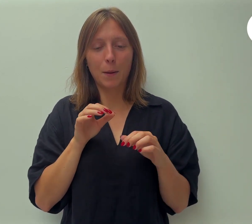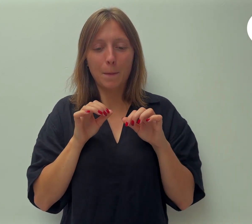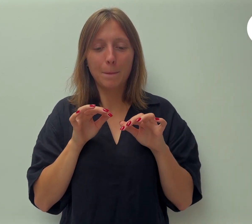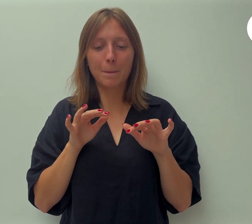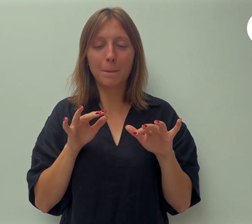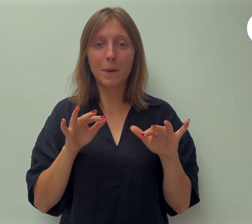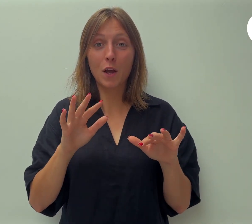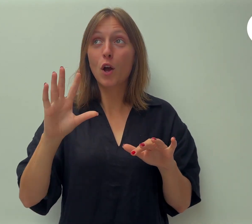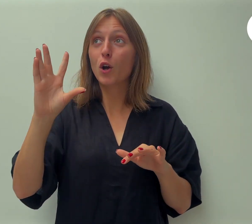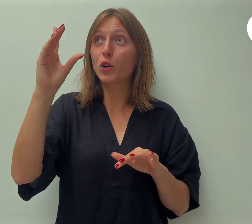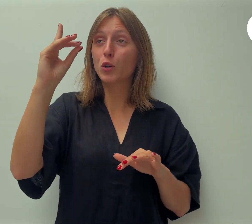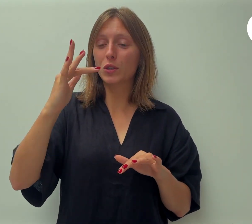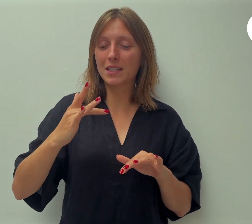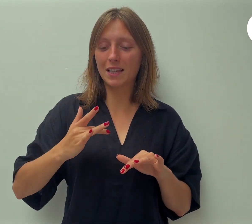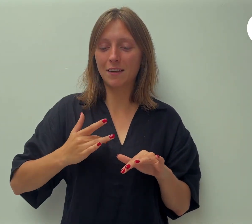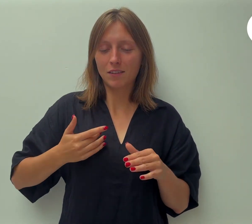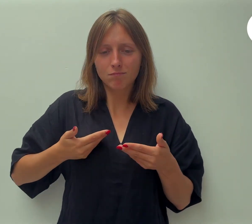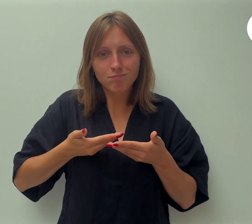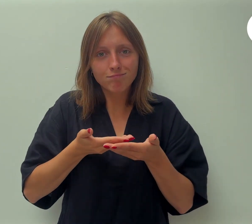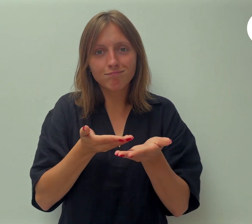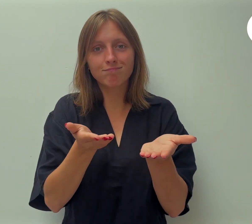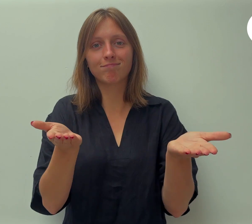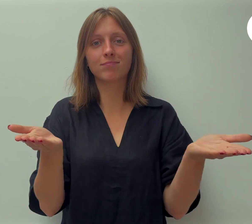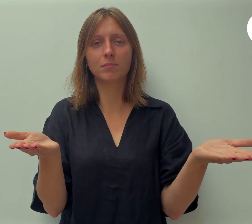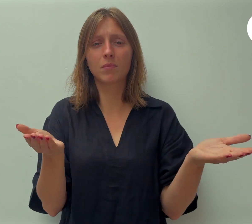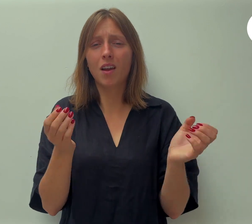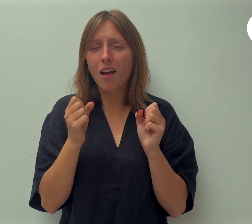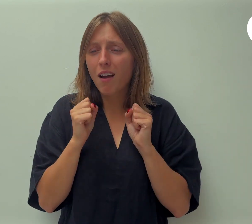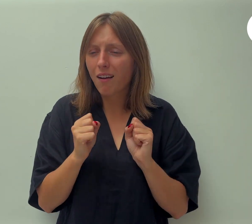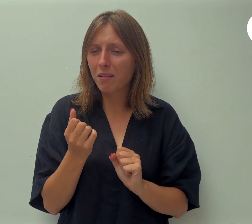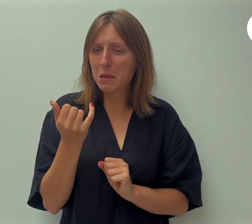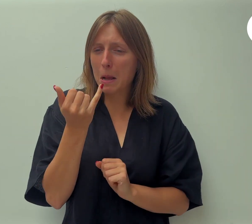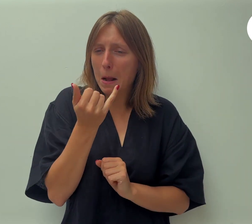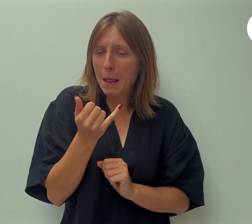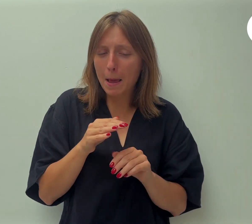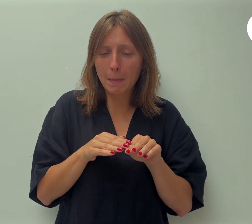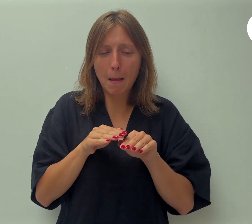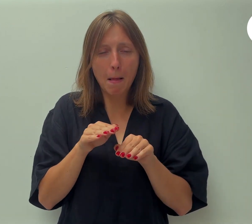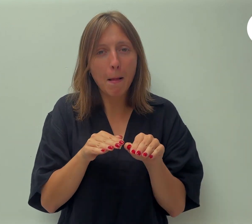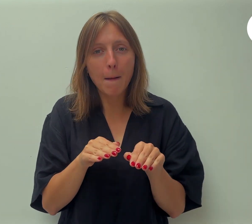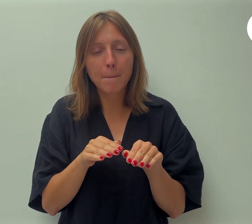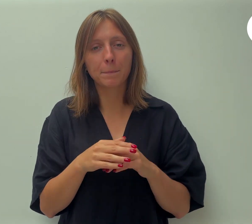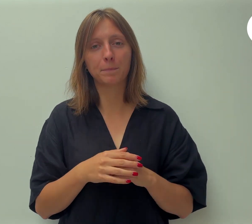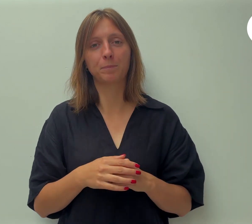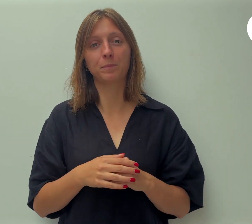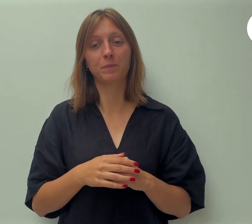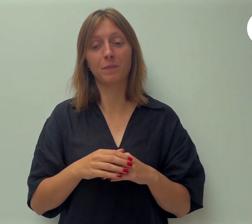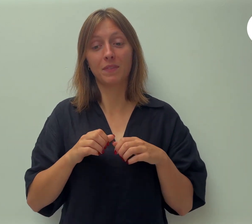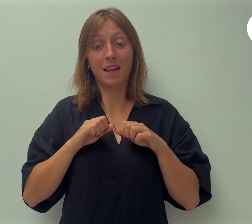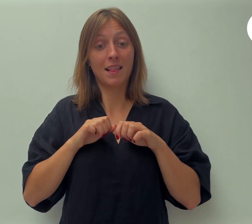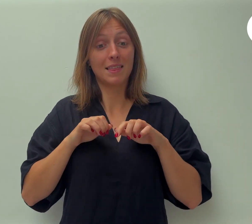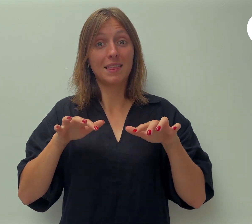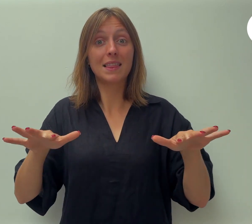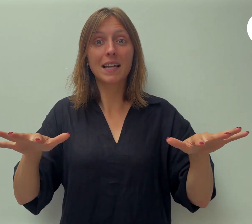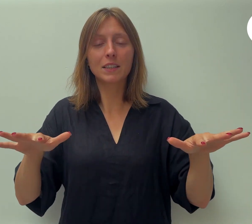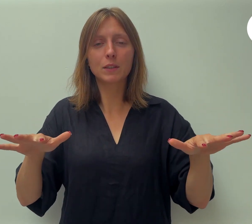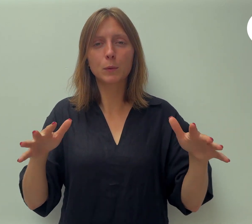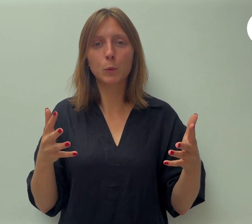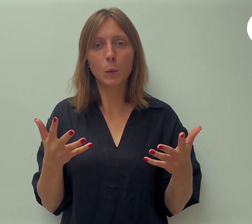verspreiden. Dit begint heel klein. Je licht laten schijnen begint bij de mensen in je naaste